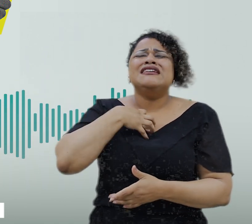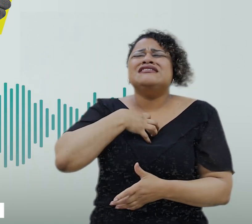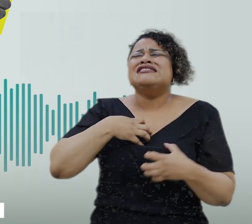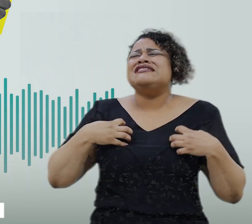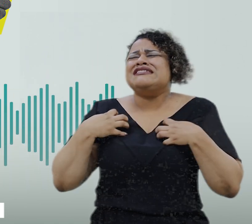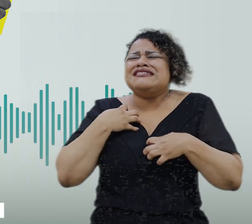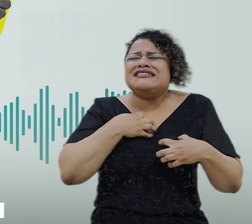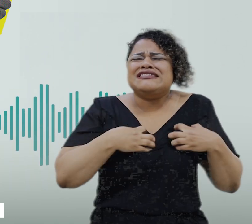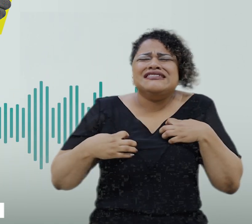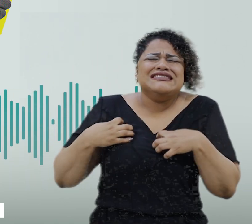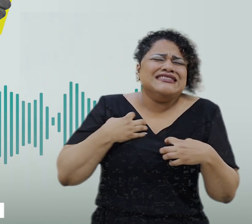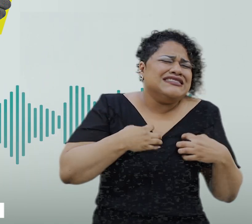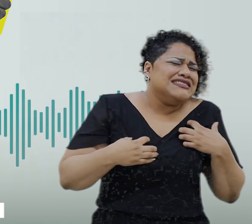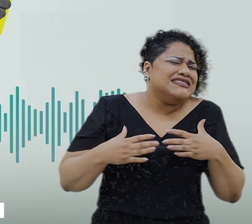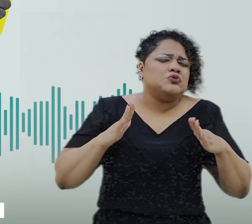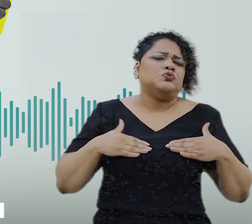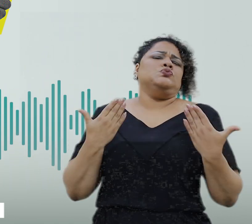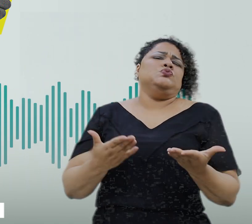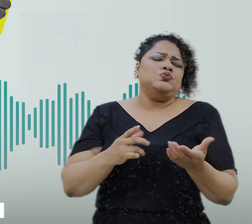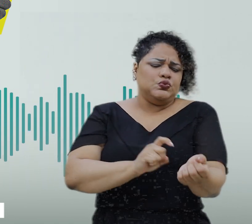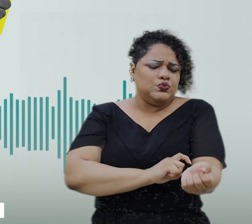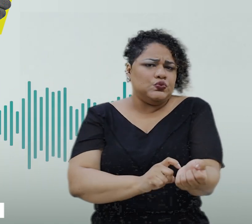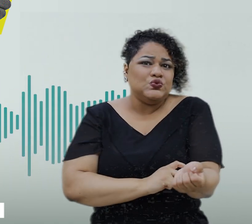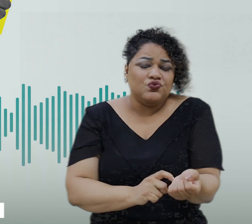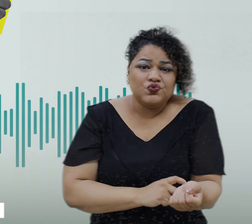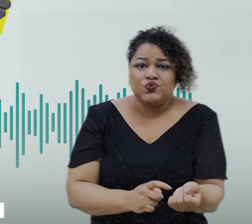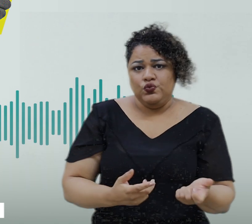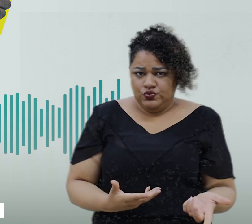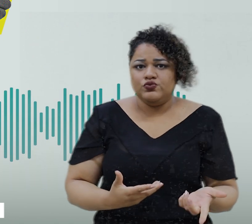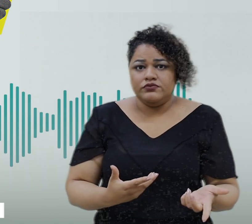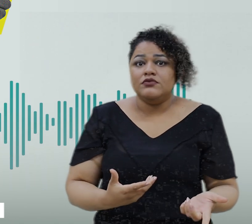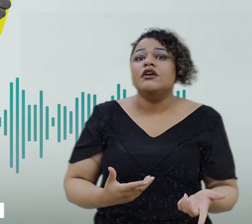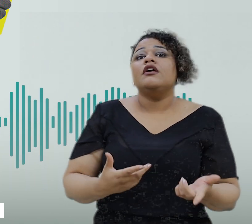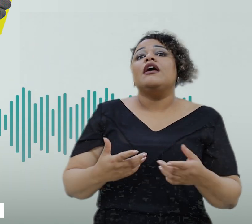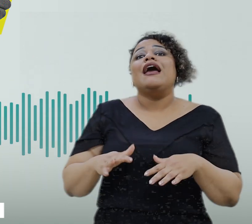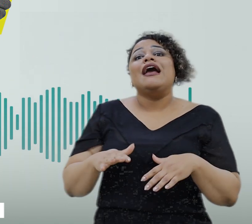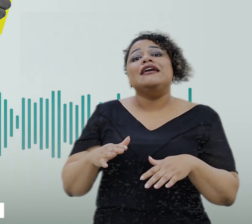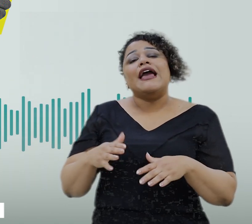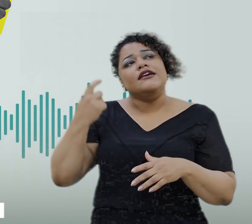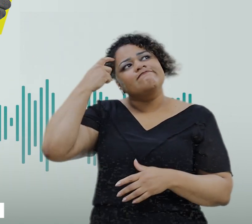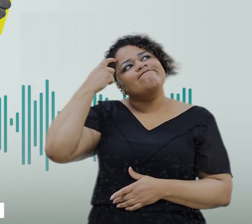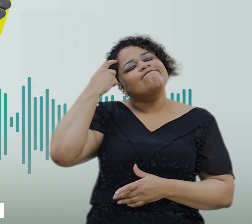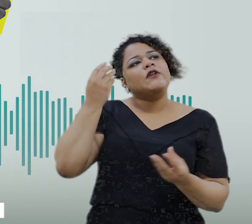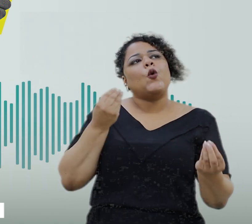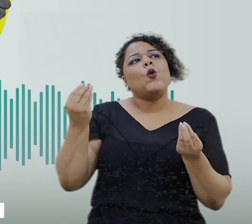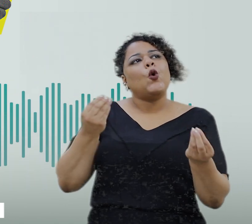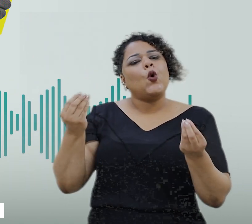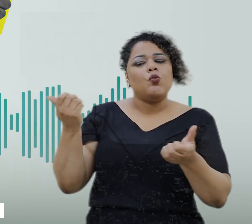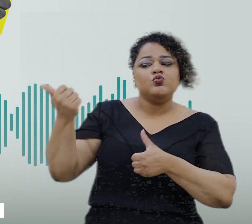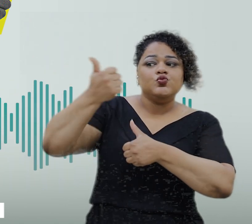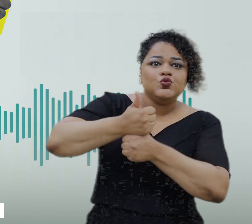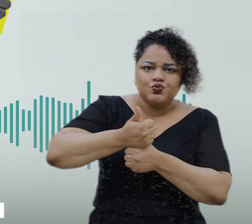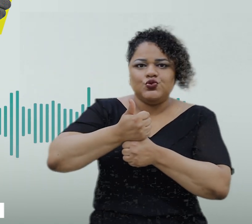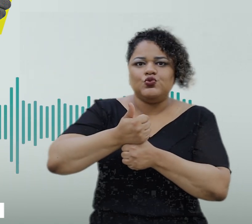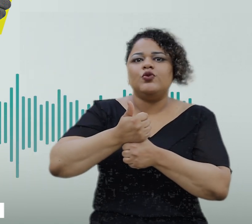sensibilização e perturbação nessas pessoas. E a gente pensou, por que não, então, substituir essas sirenes